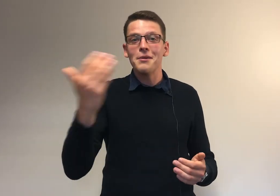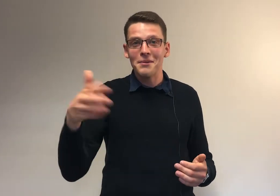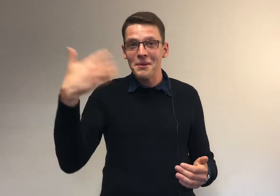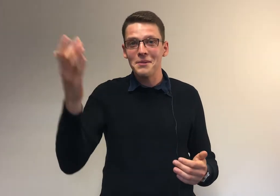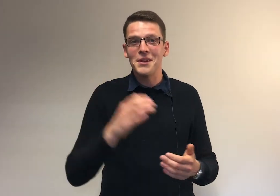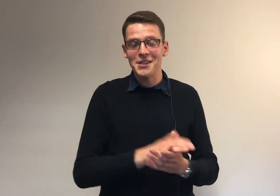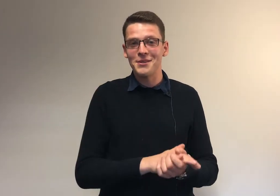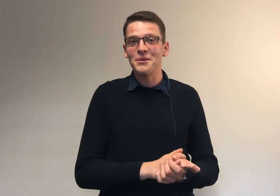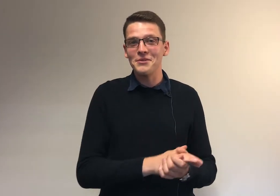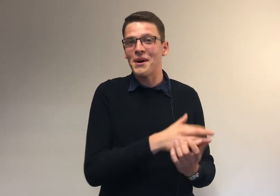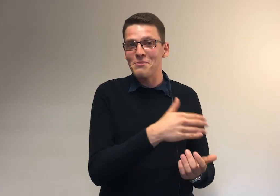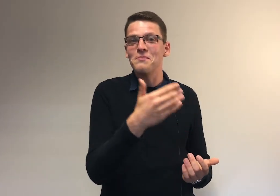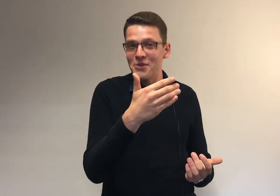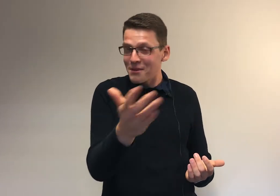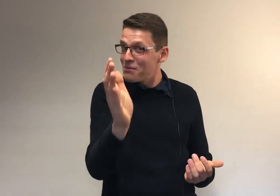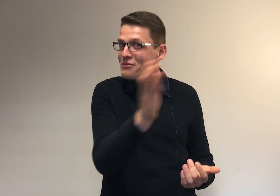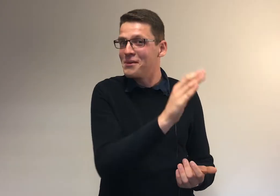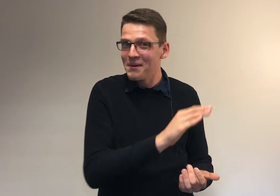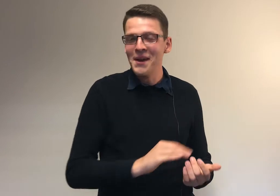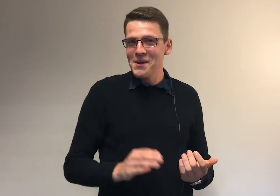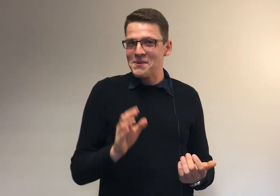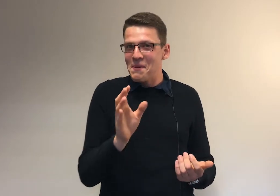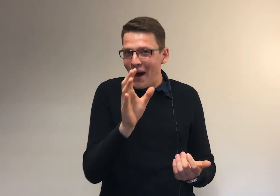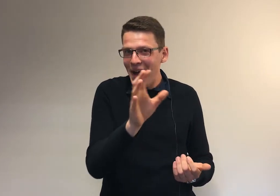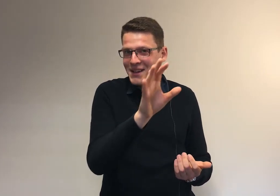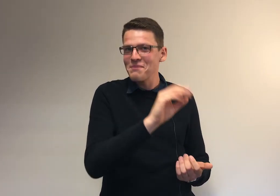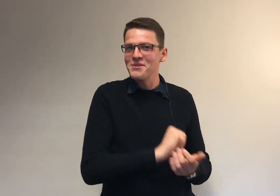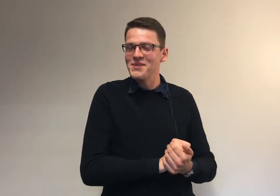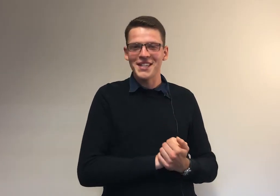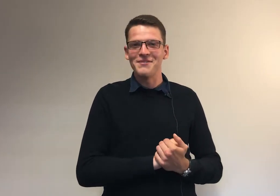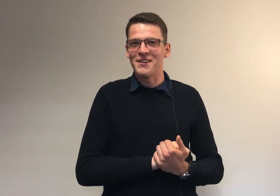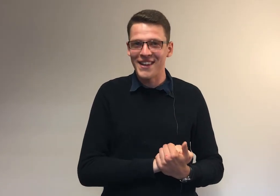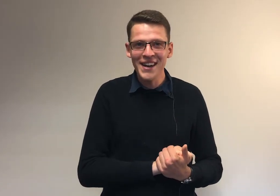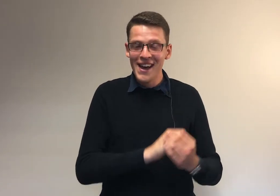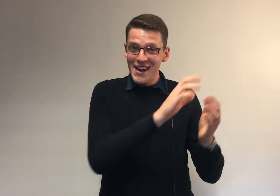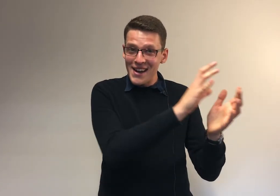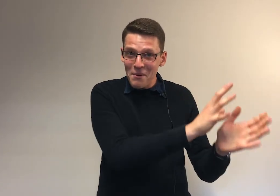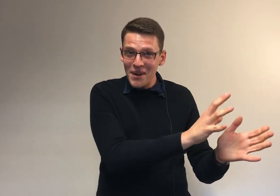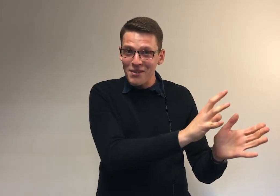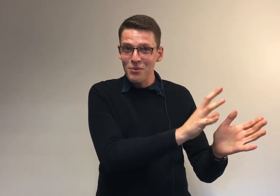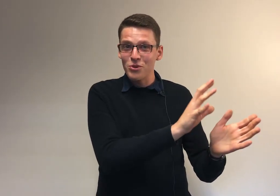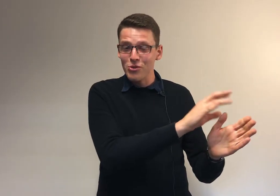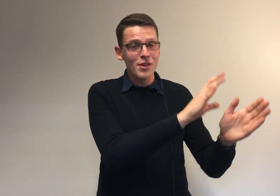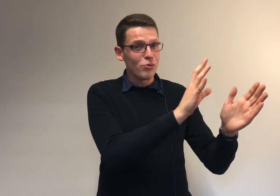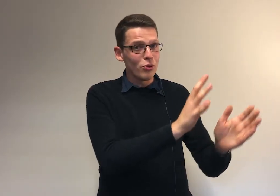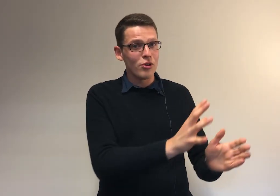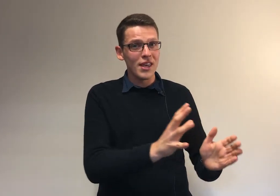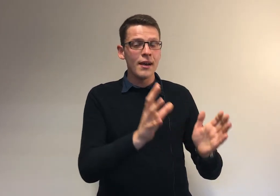de la digestion sera peut-être plus violent. Je ne vais pas être plus illustratif que ça. L'appropriation continue, c'est plutôt de se dire,